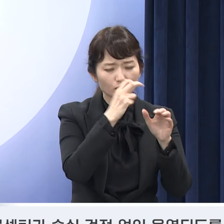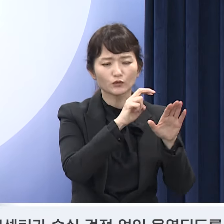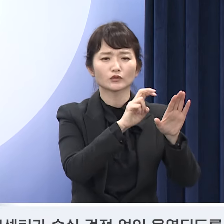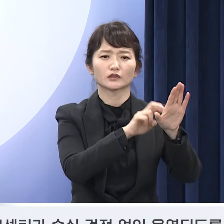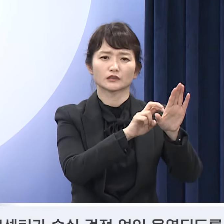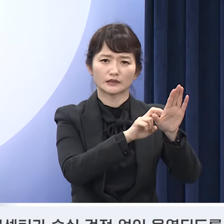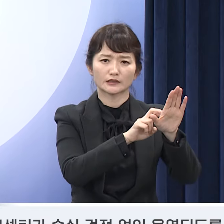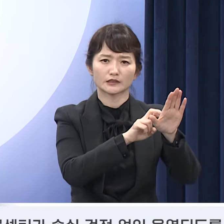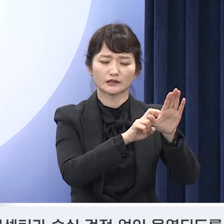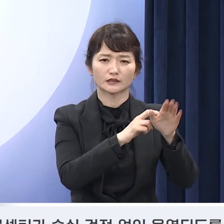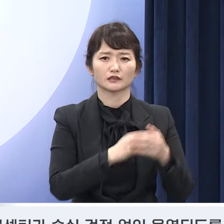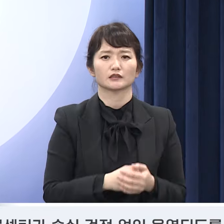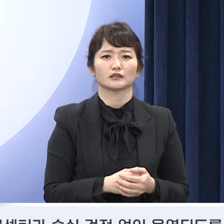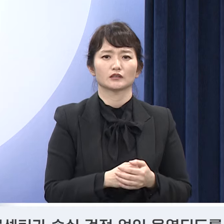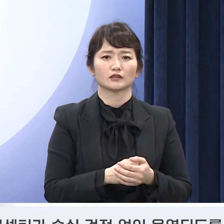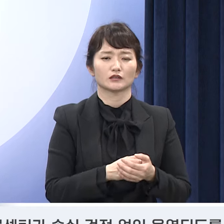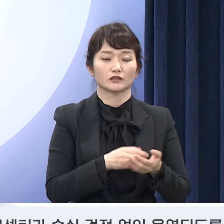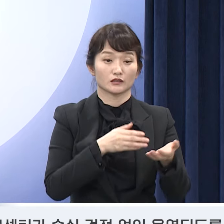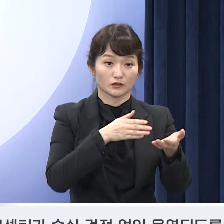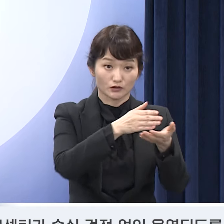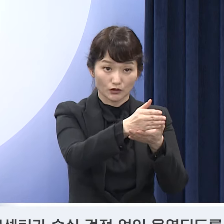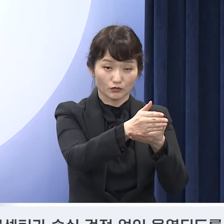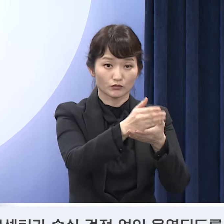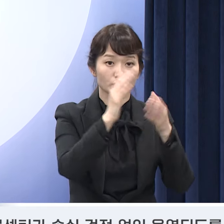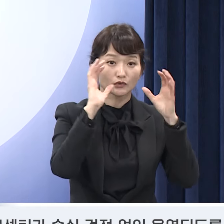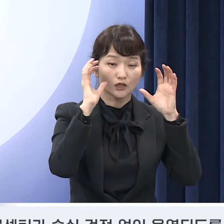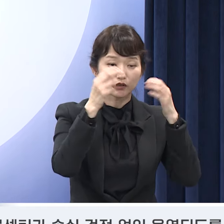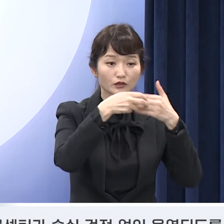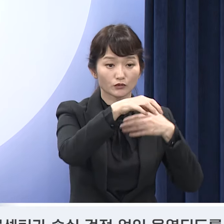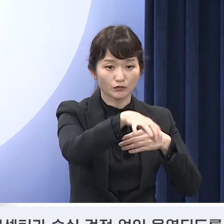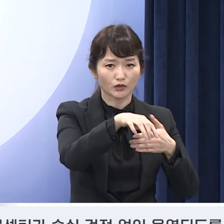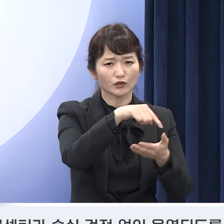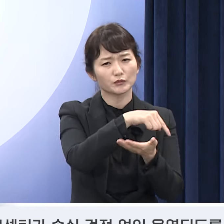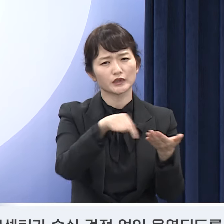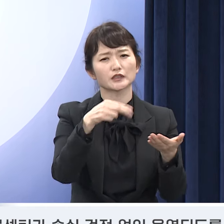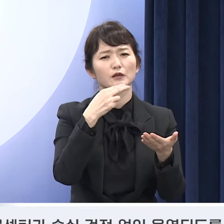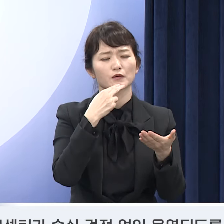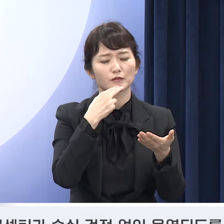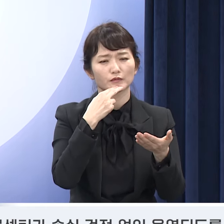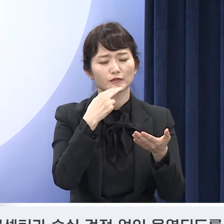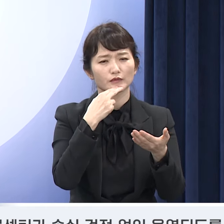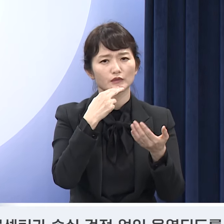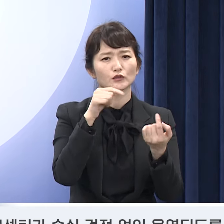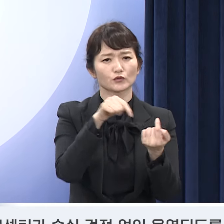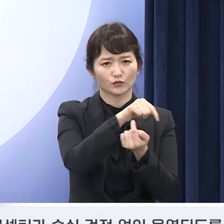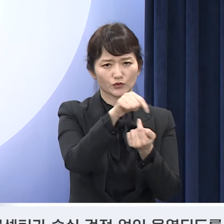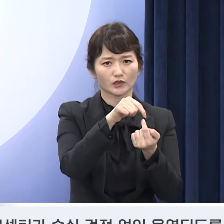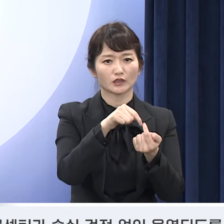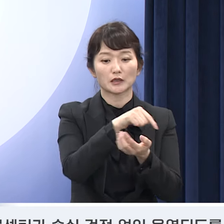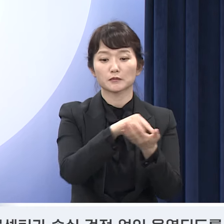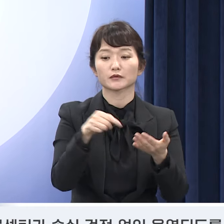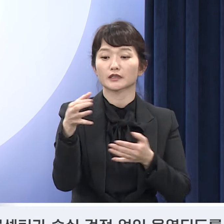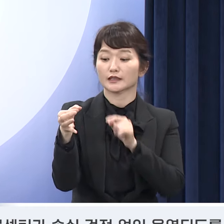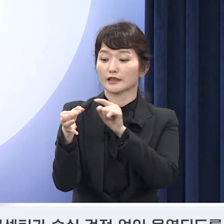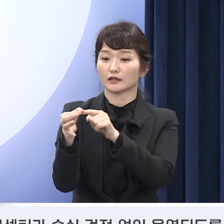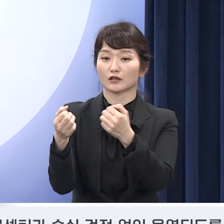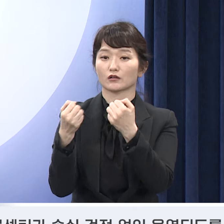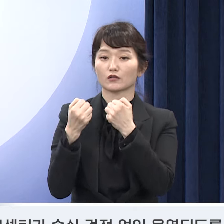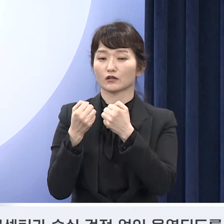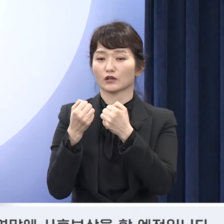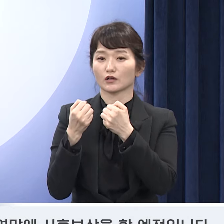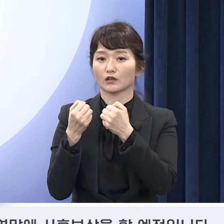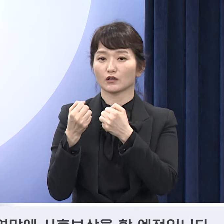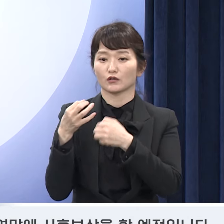공공전문진료센터가 손실 걱정 없이 운영되도록 손실분에 대해서는 건강보험이 보상합니다.